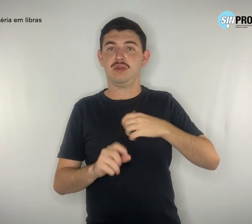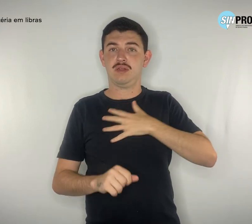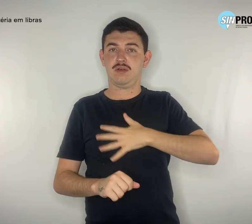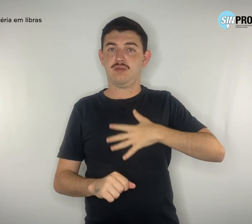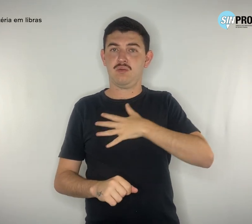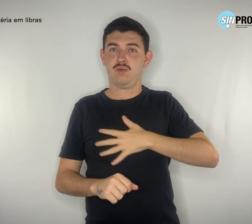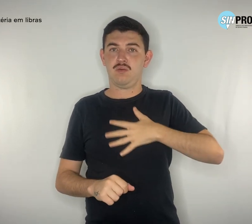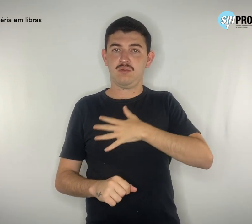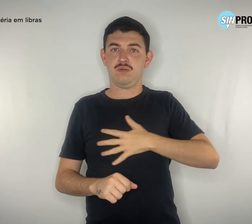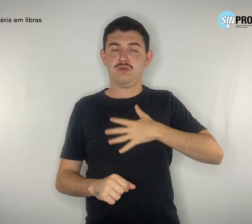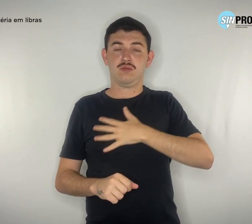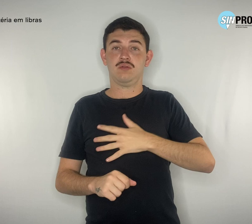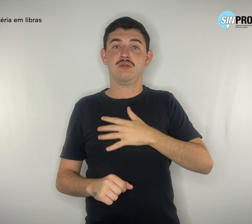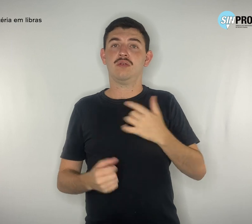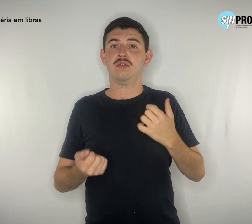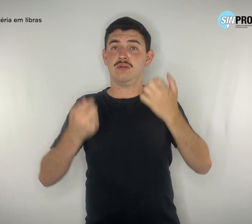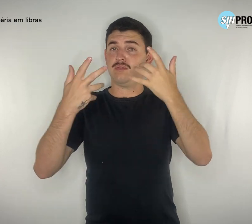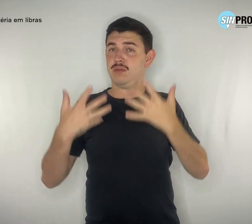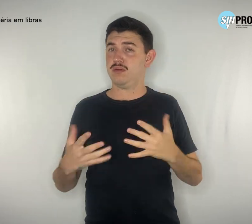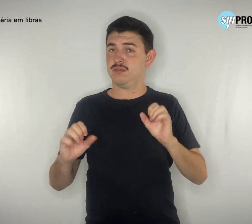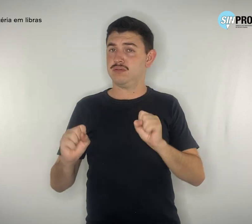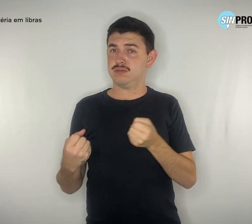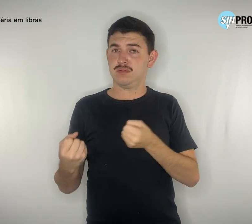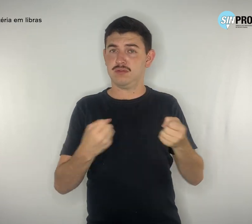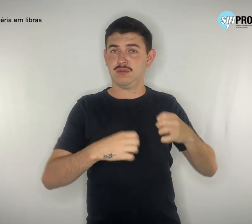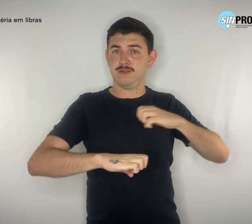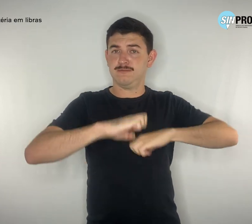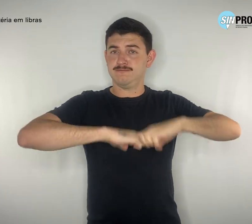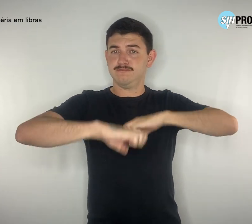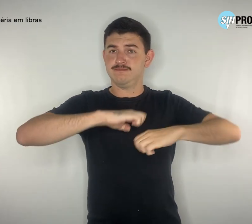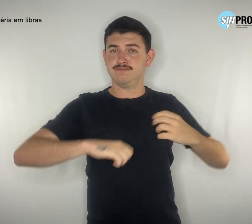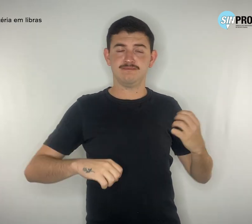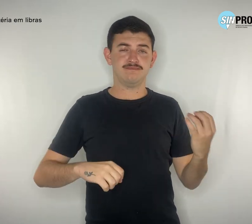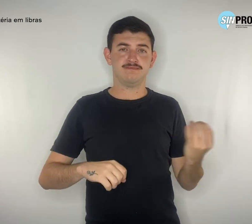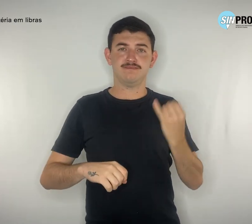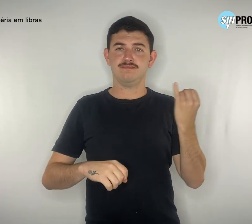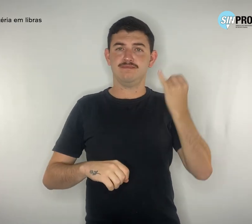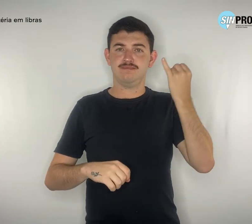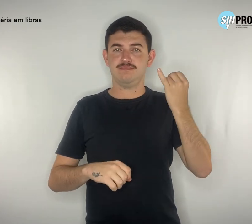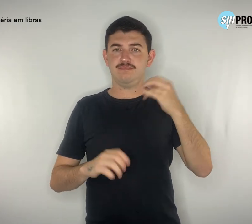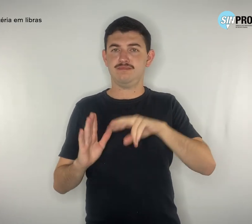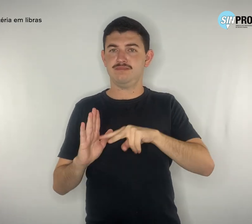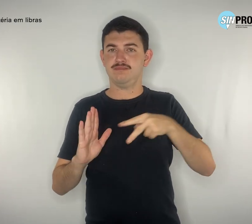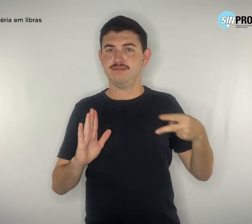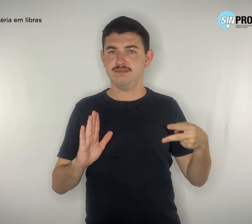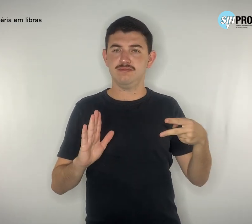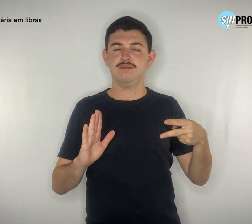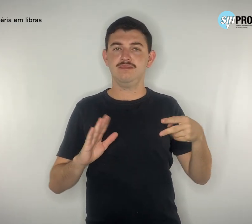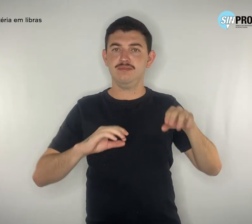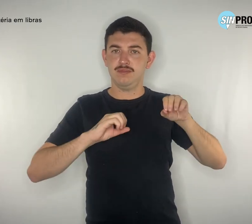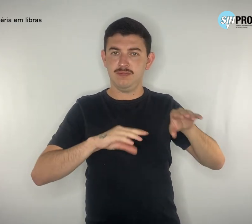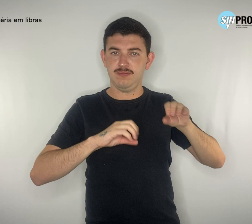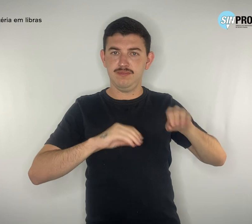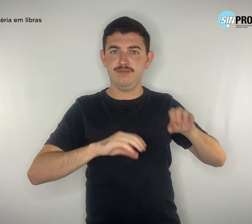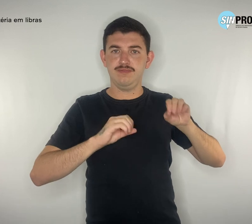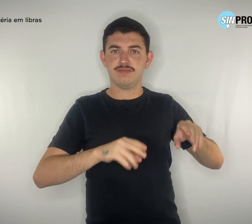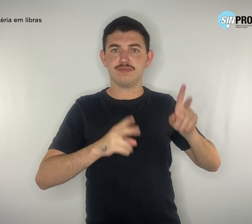defender a EAP e, por consequência, a formação continuada dos profissionais, pois